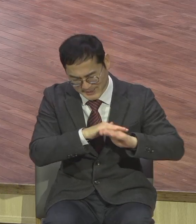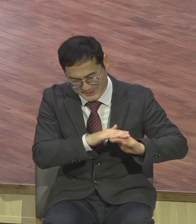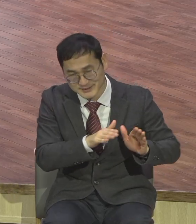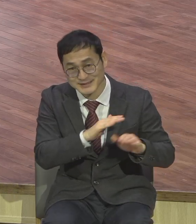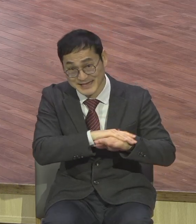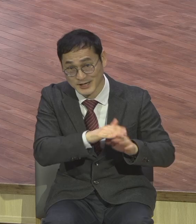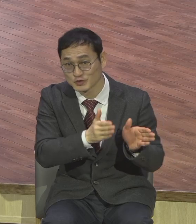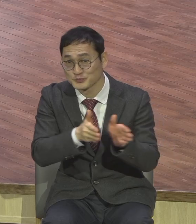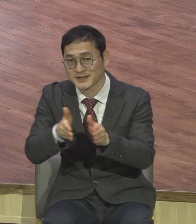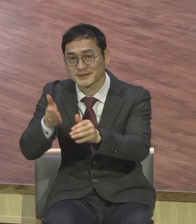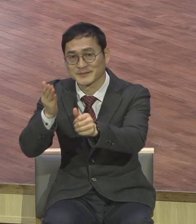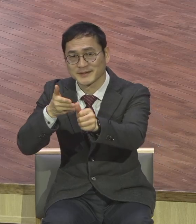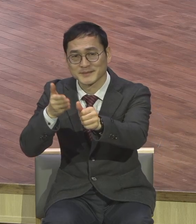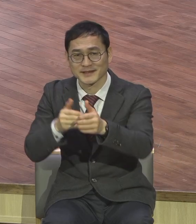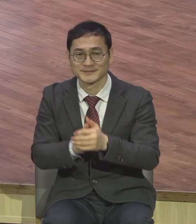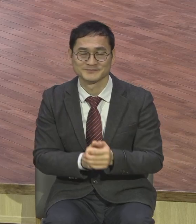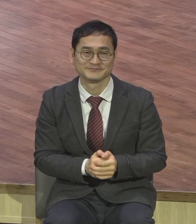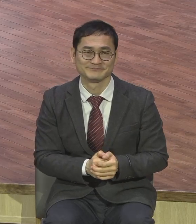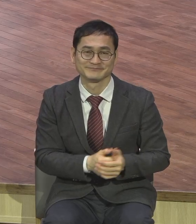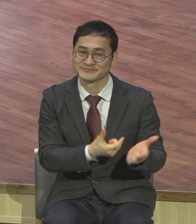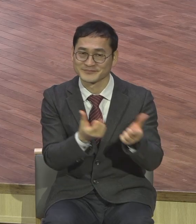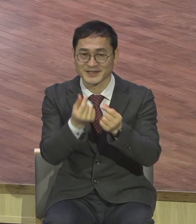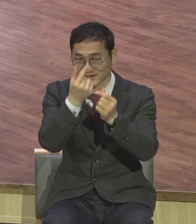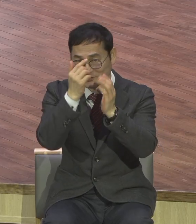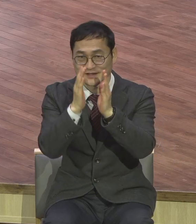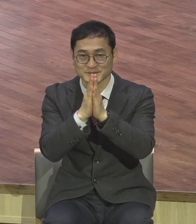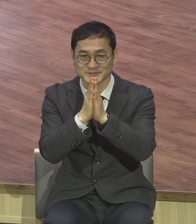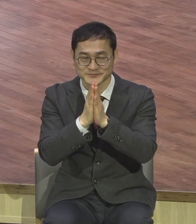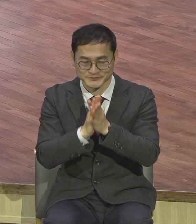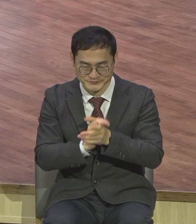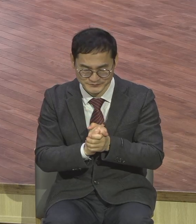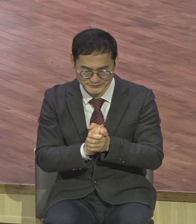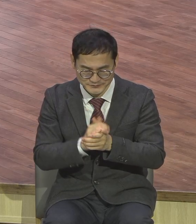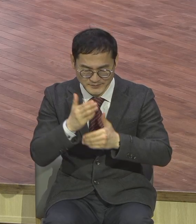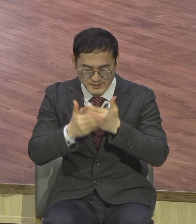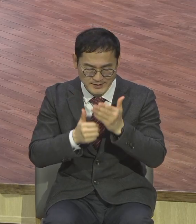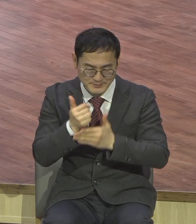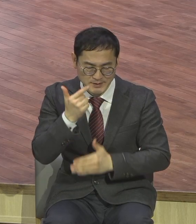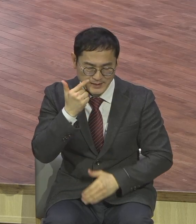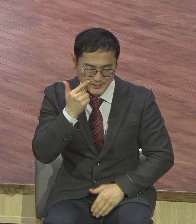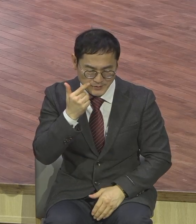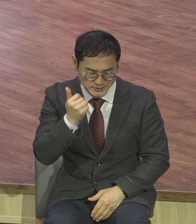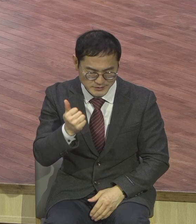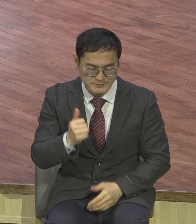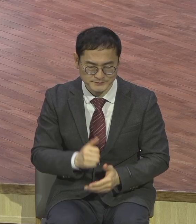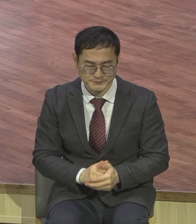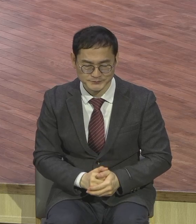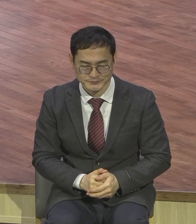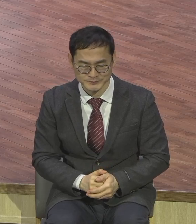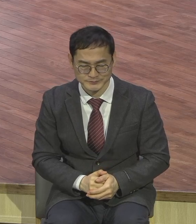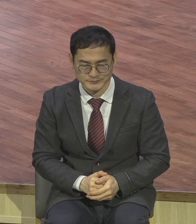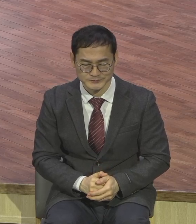기도합시다 아버지 하나님 우리 영계 모든 성도들 근본이 다른 차원이 다른